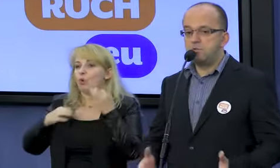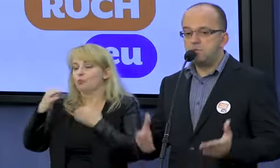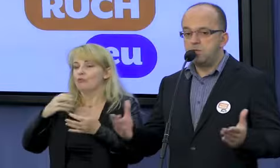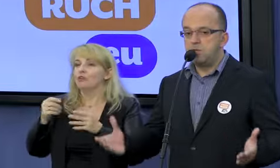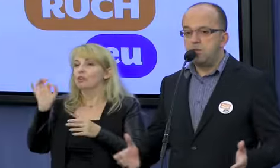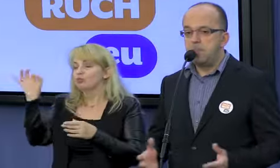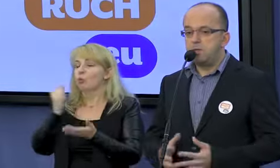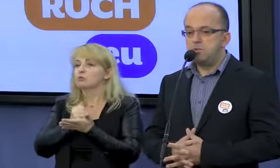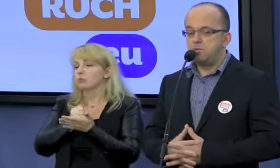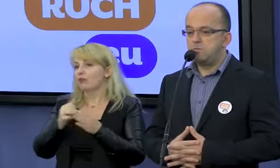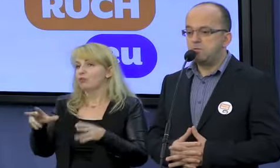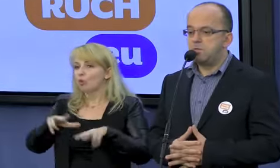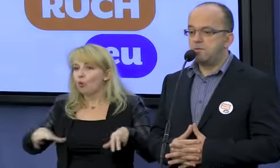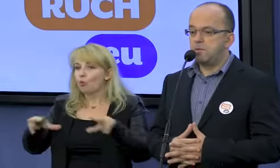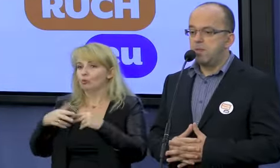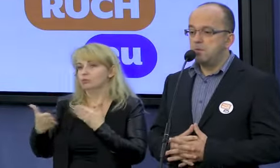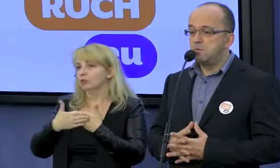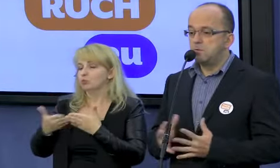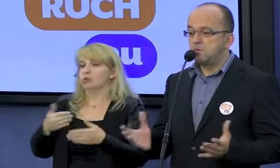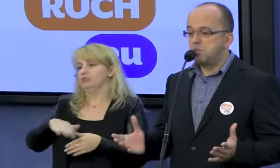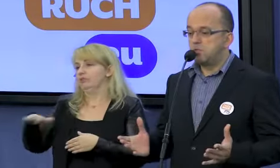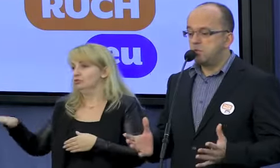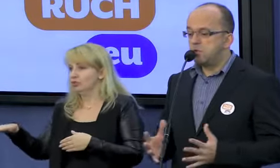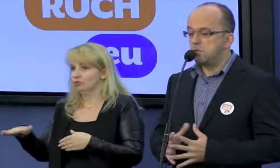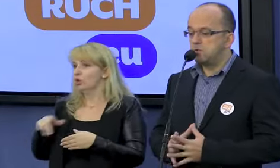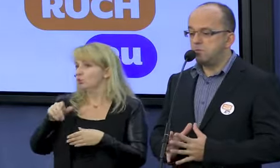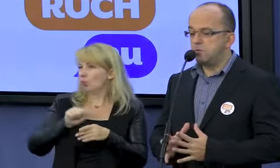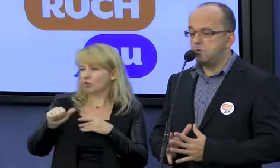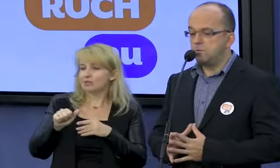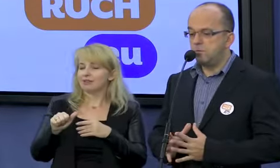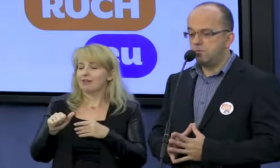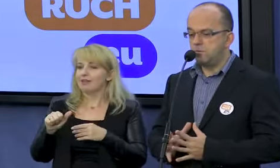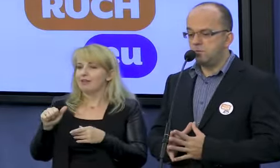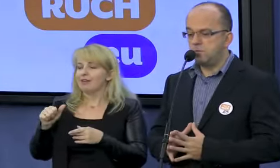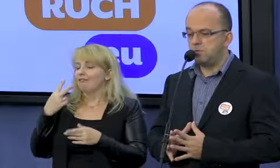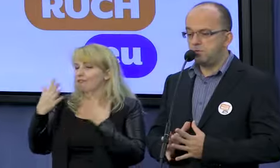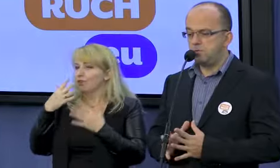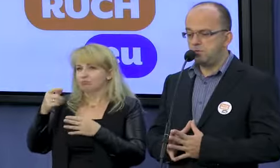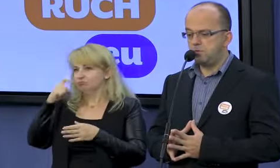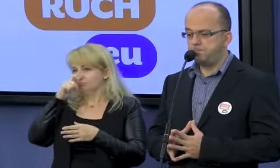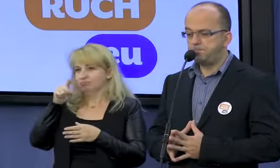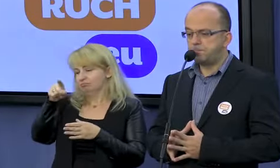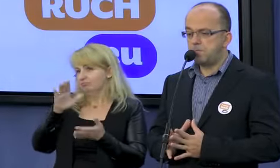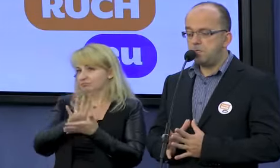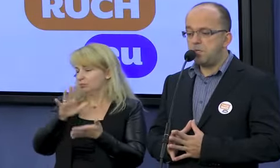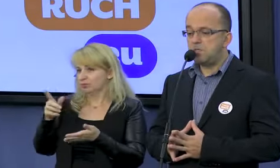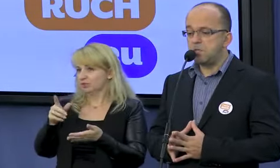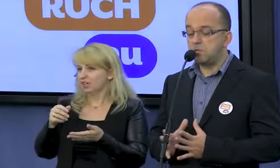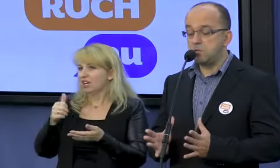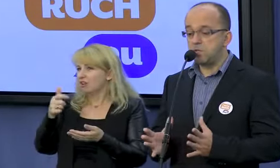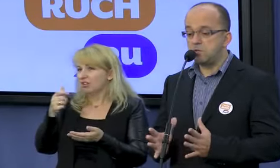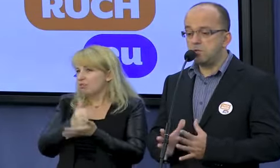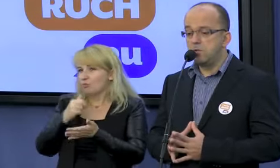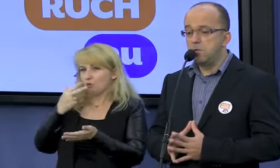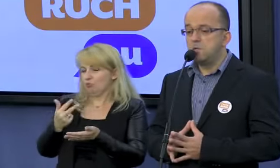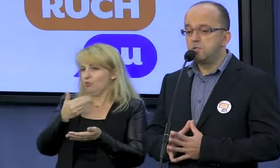sprawach rodziny, dzieci, małżeństwa, no to świadczy na ich niekorzyść, bo to nie powinno mieć oczywiście miejsca.